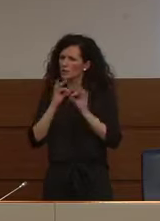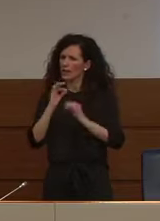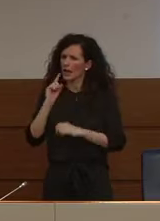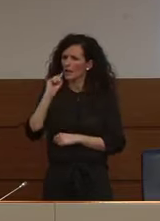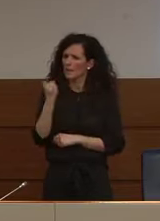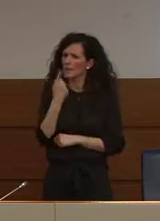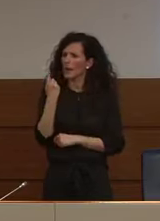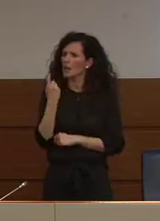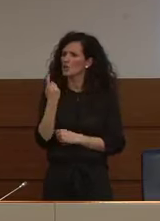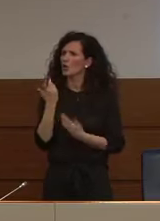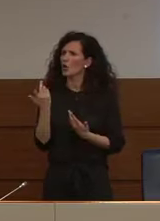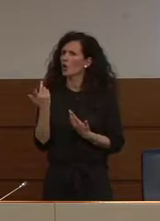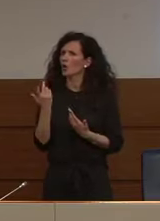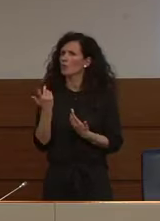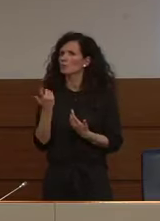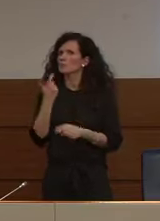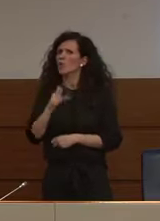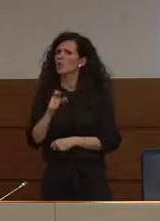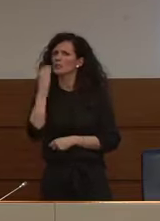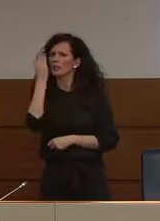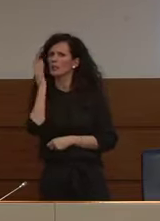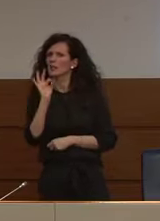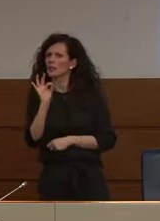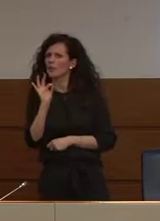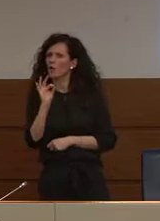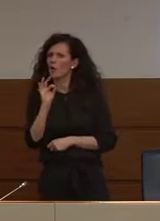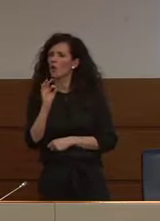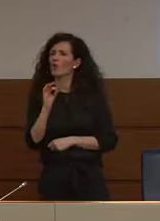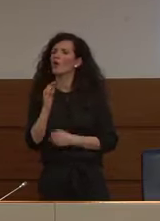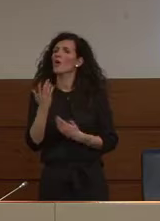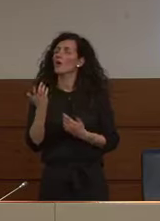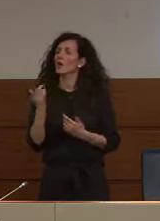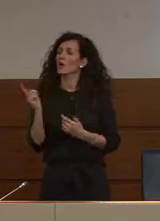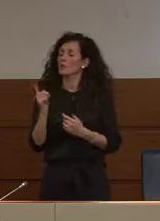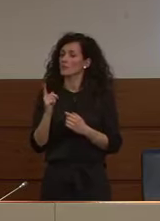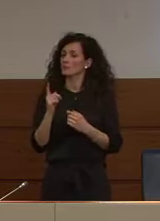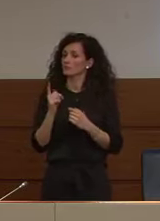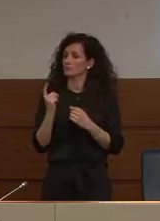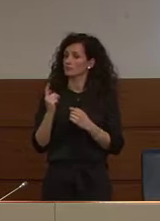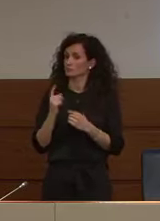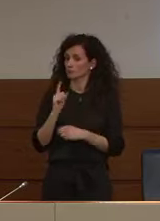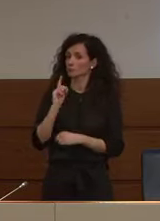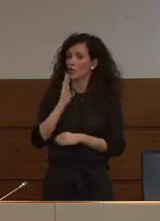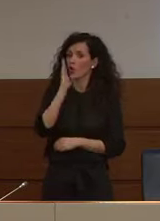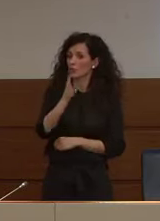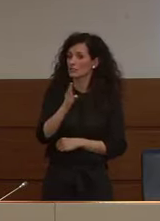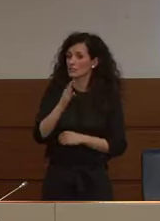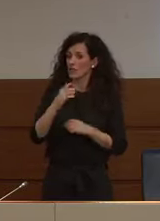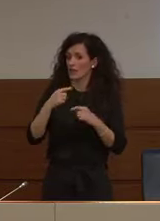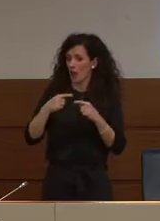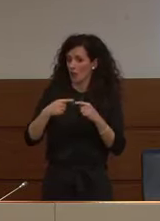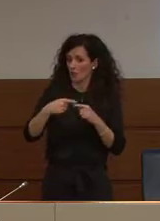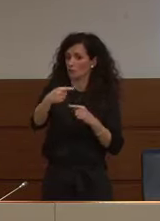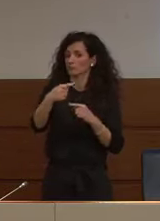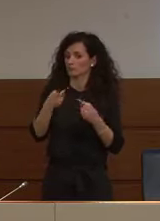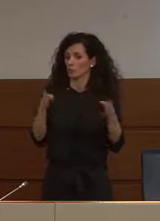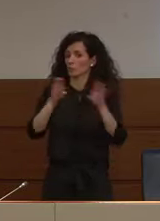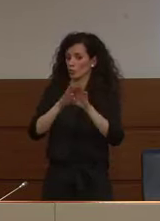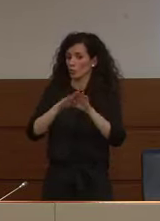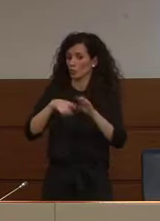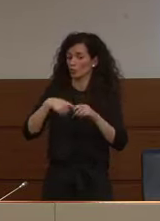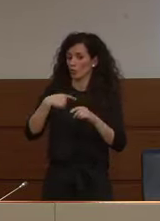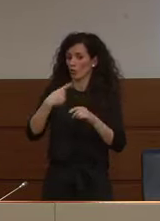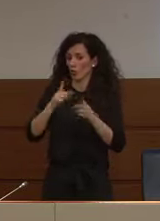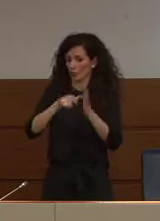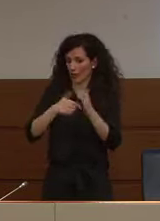dedurre e se ovviamente le raccomanda la proroga di questa misura o il 3 aprile parto dalla sua